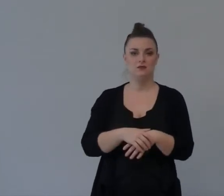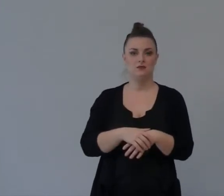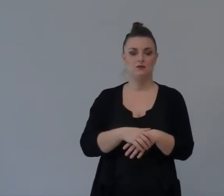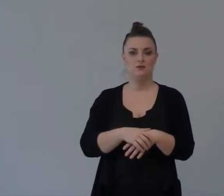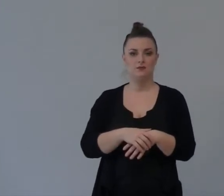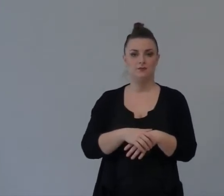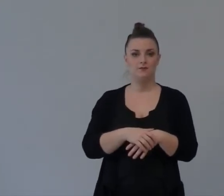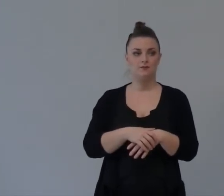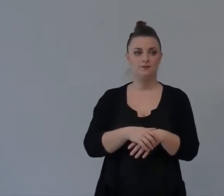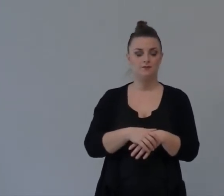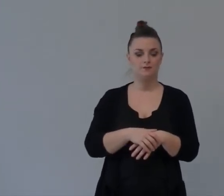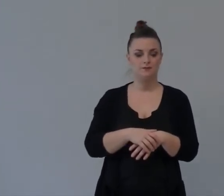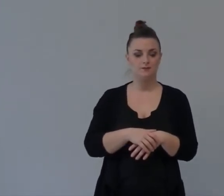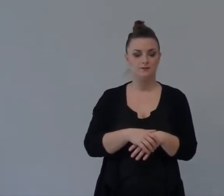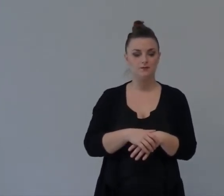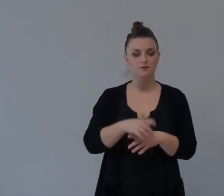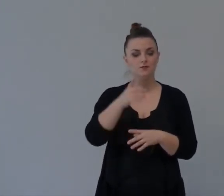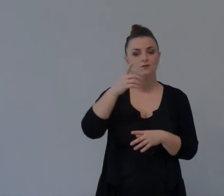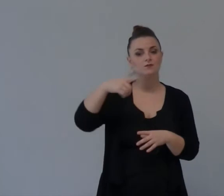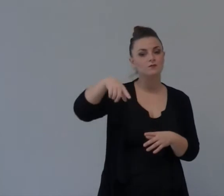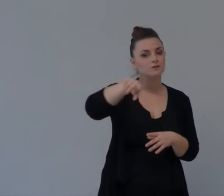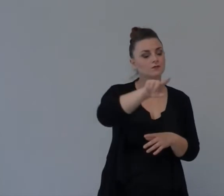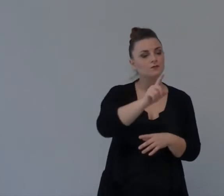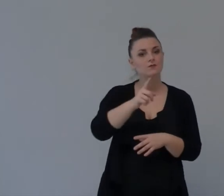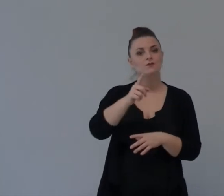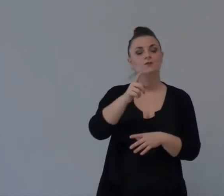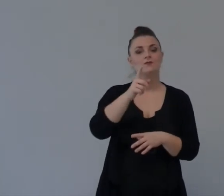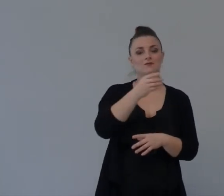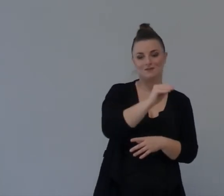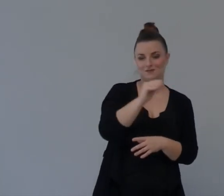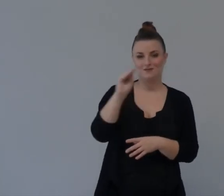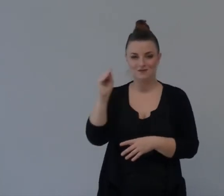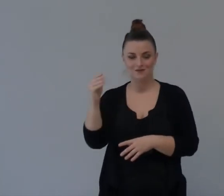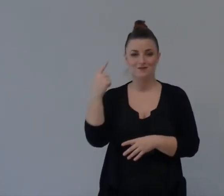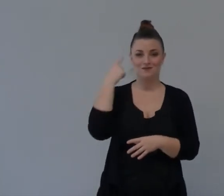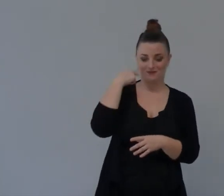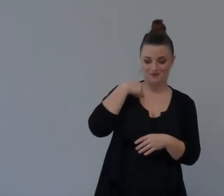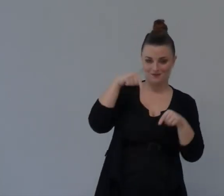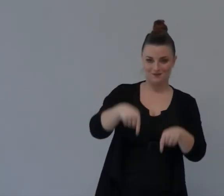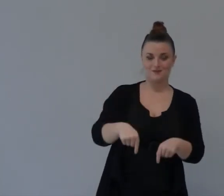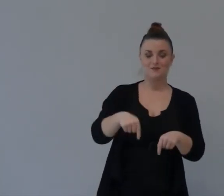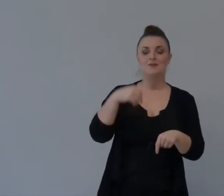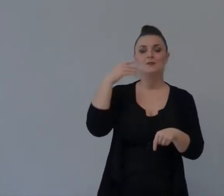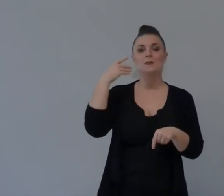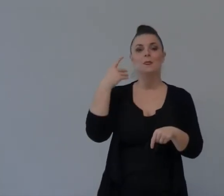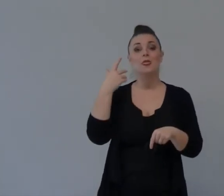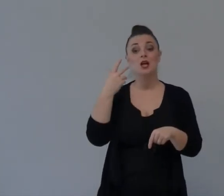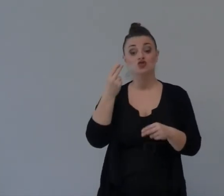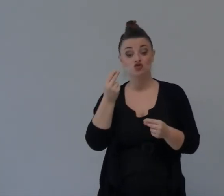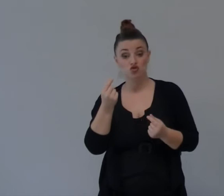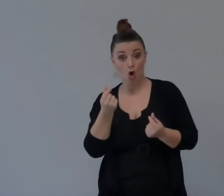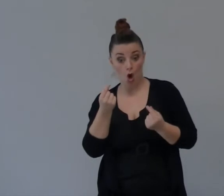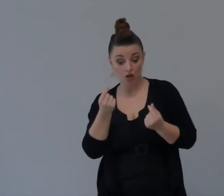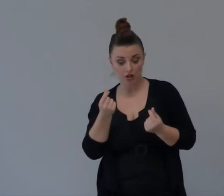Con Passi Passi La Ragazzi Ragazzi Ragazzi Devono Ascoltare In Questo Nuovo Momento Non Pensate Che I Sordi Che